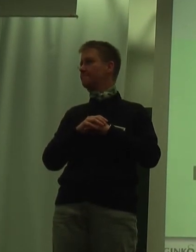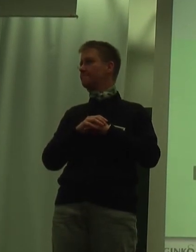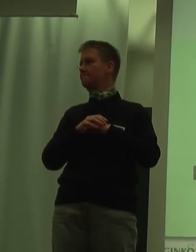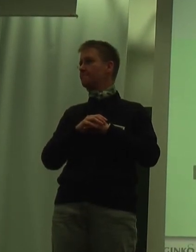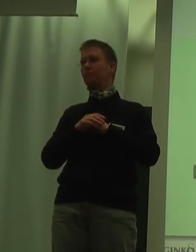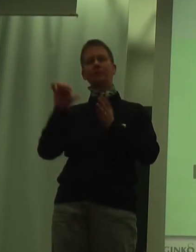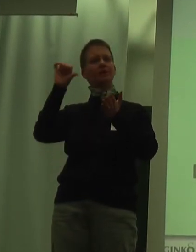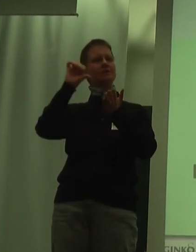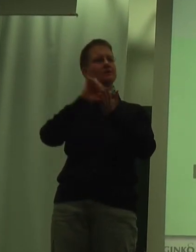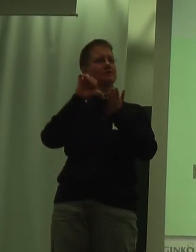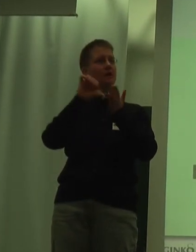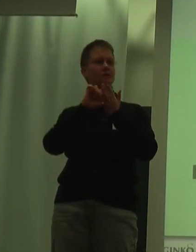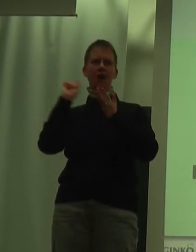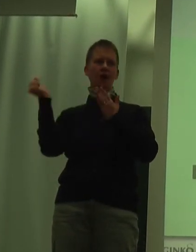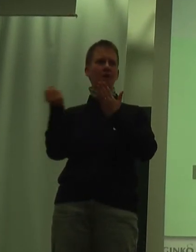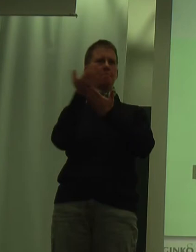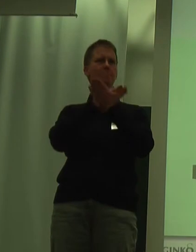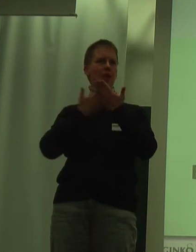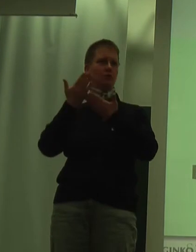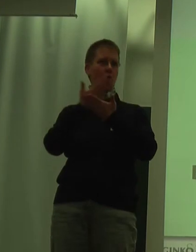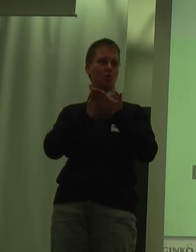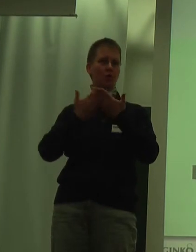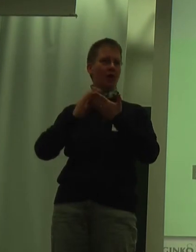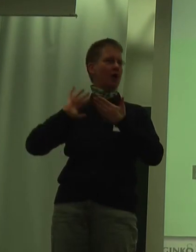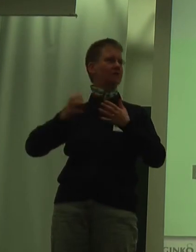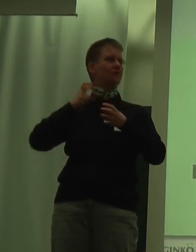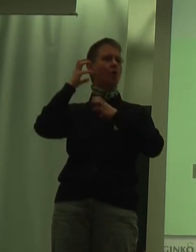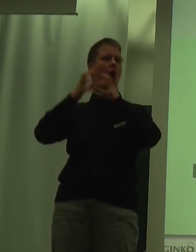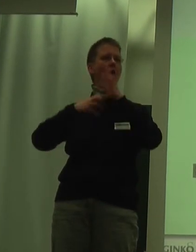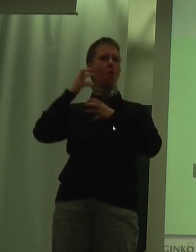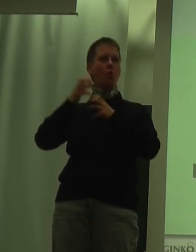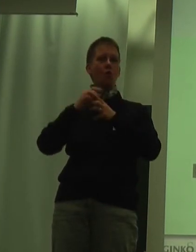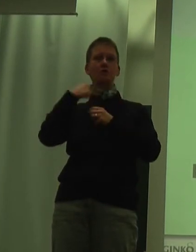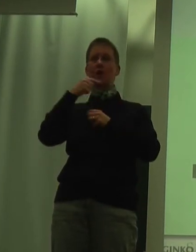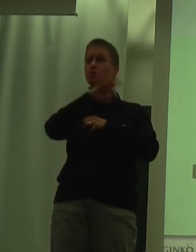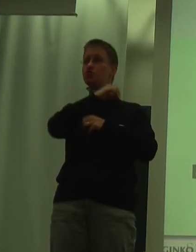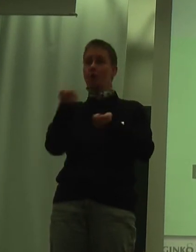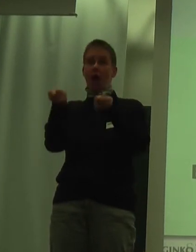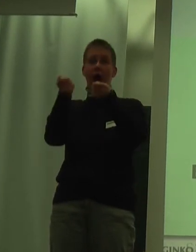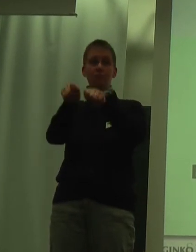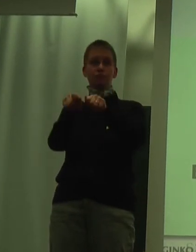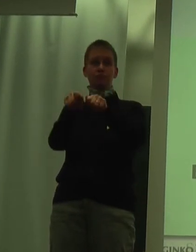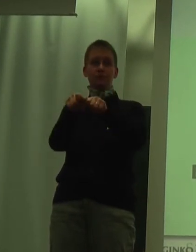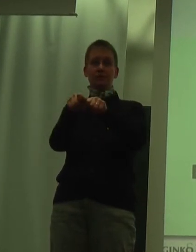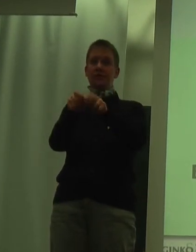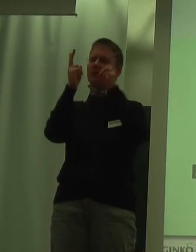Zentral ist Bildung, wir haben es gerade gehört, Frau Rauch hat Schulabschluss jedenfalls als sehr wichtige